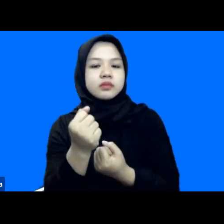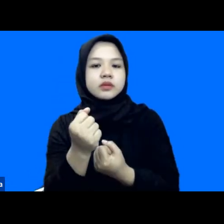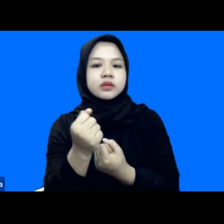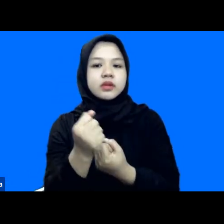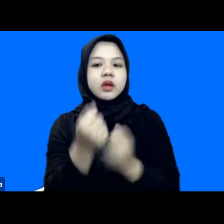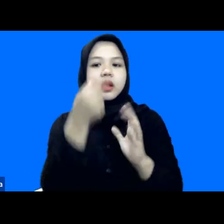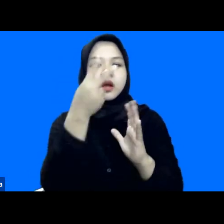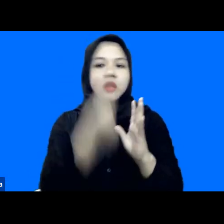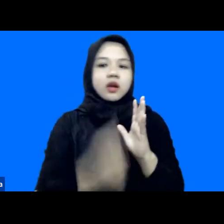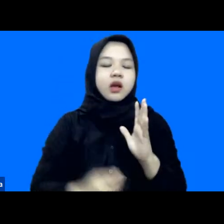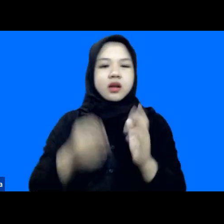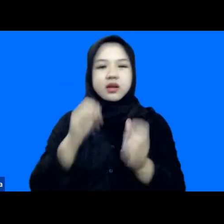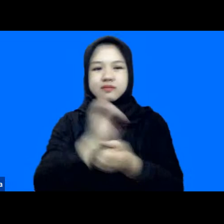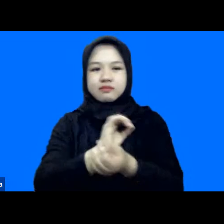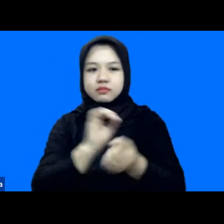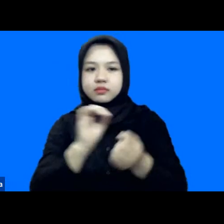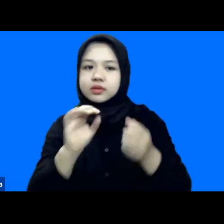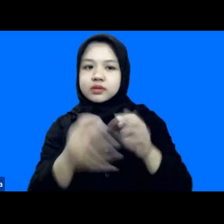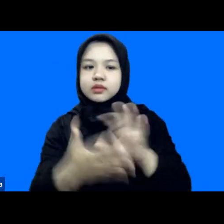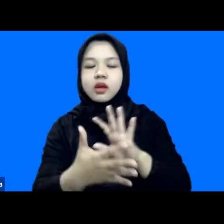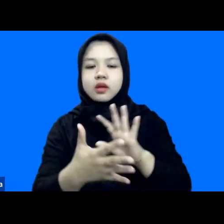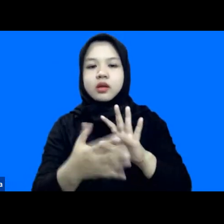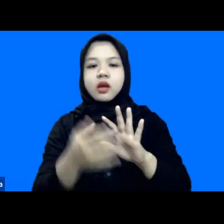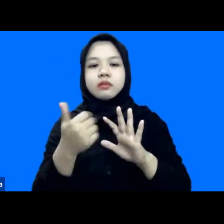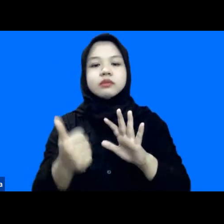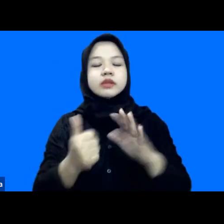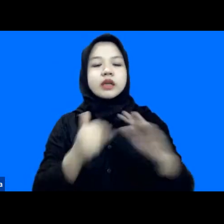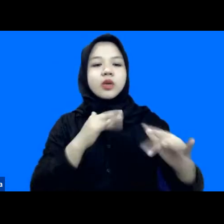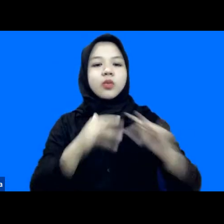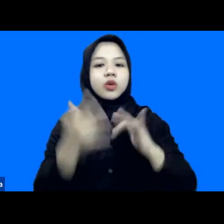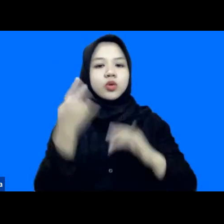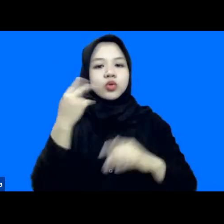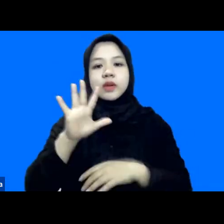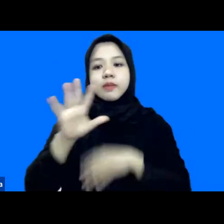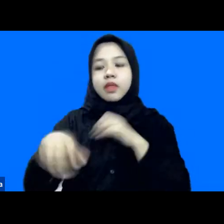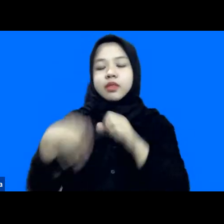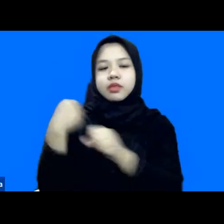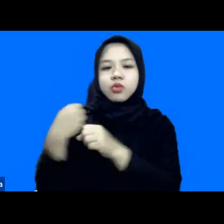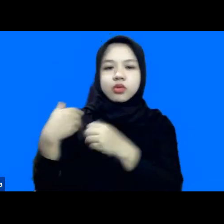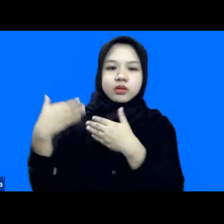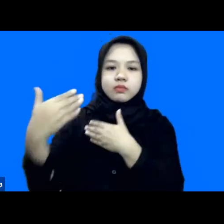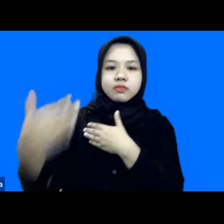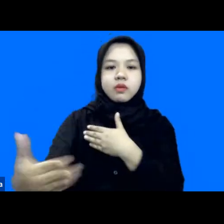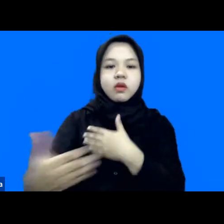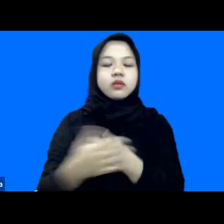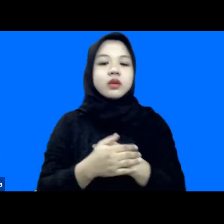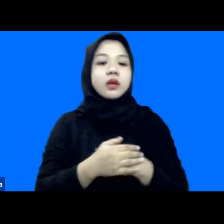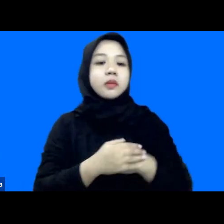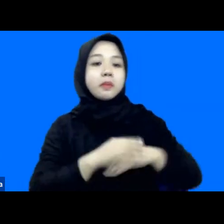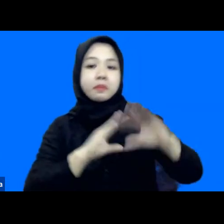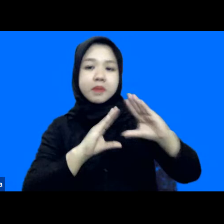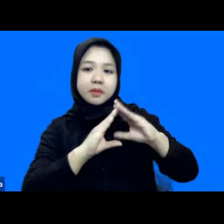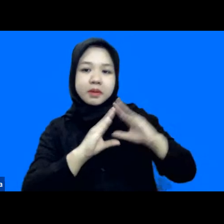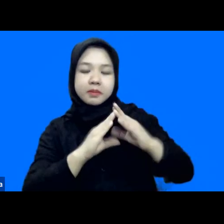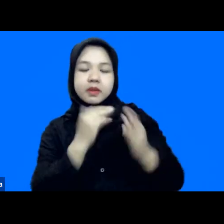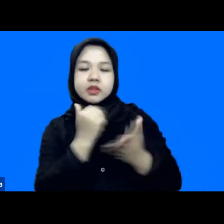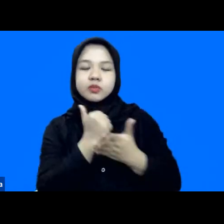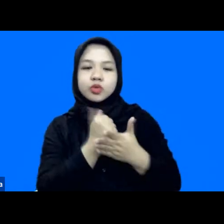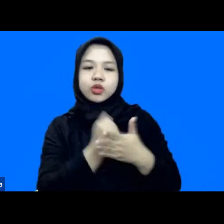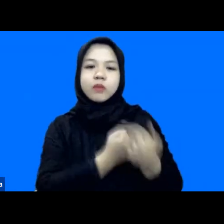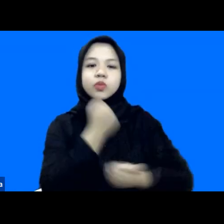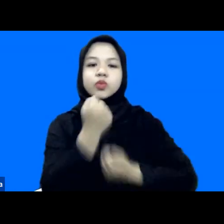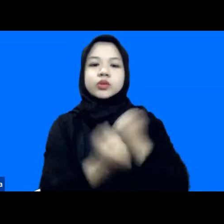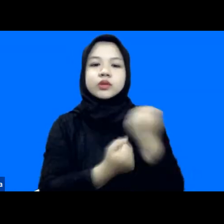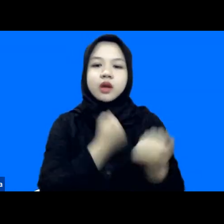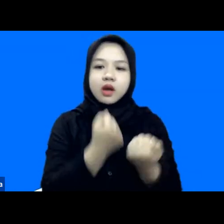anggaran untuk kebencanaan itu akan bisa diakomodir untuk lima tahun ke depan makanya BNPB sebenarnya melakukan upaya gitu